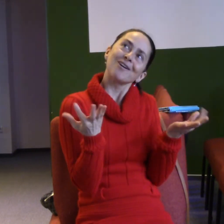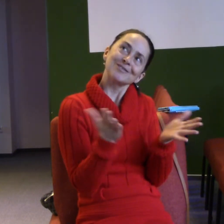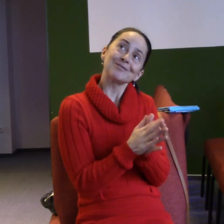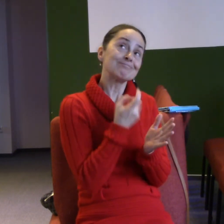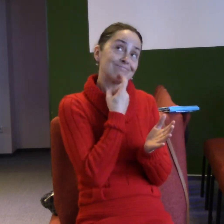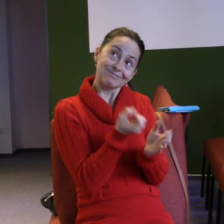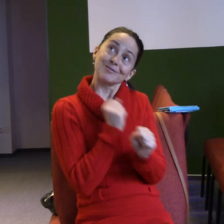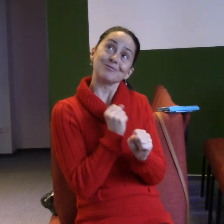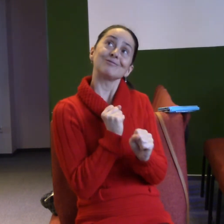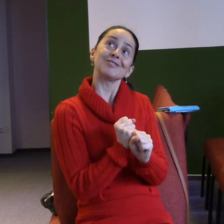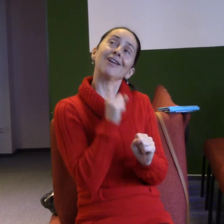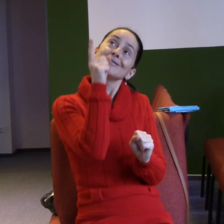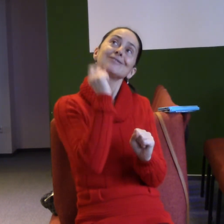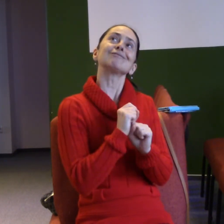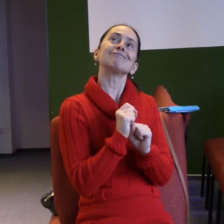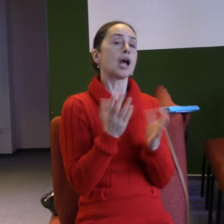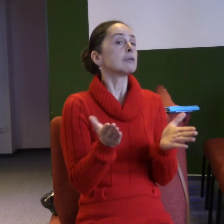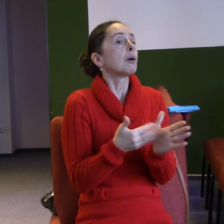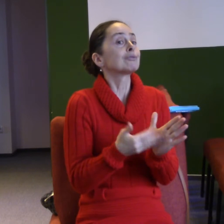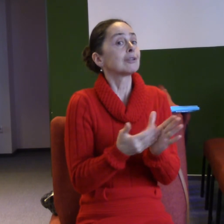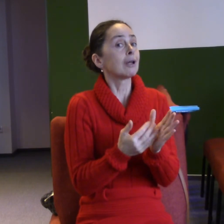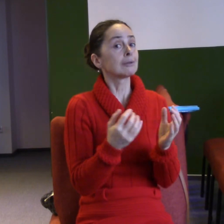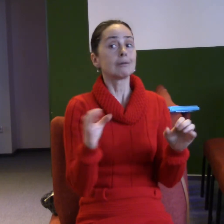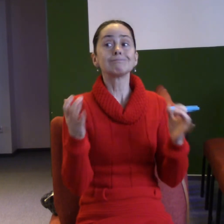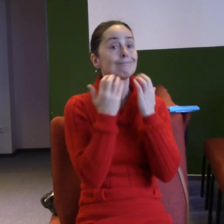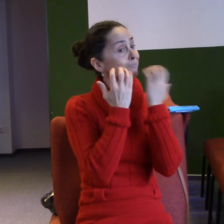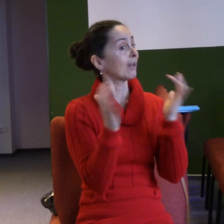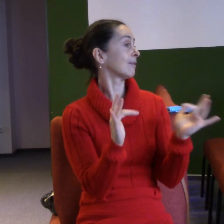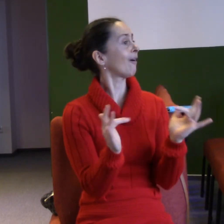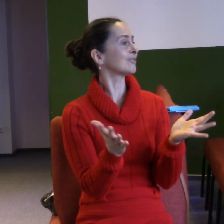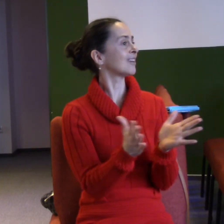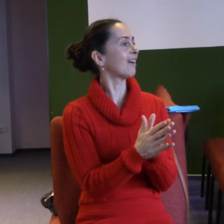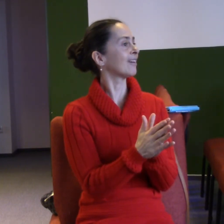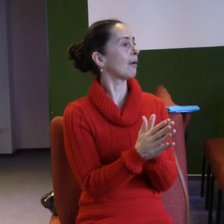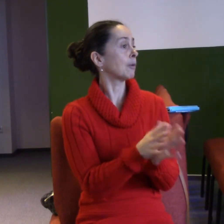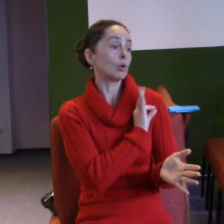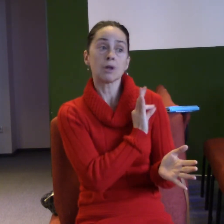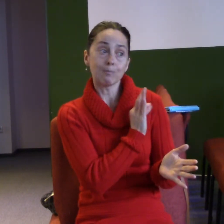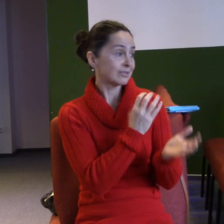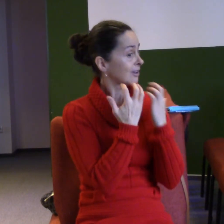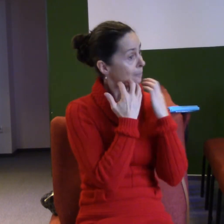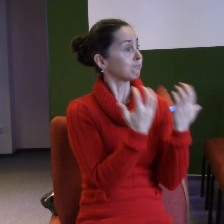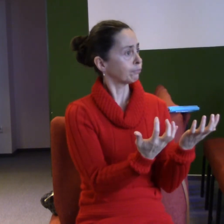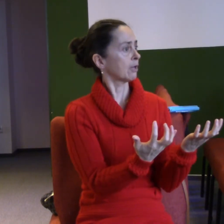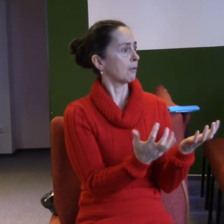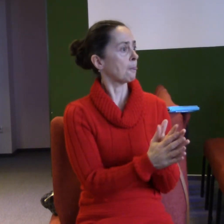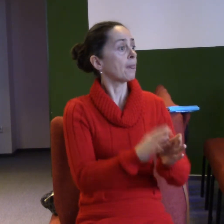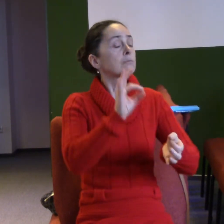to, že se máme rádi, že milujeme lidi, které nikdo nemiluje, že si odpouštíme, že se